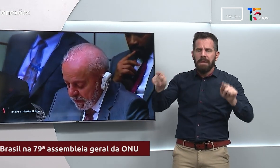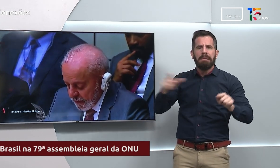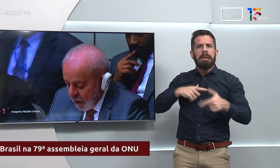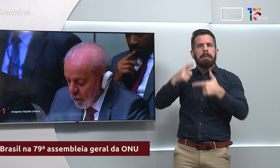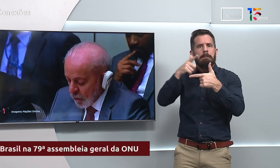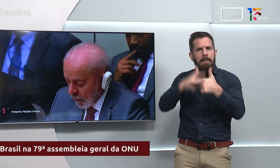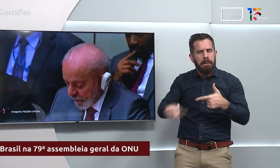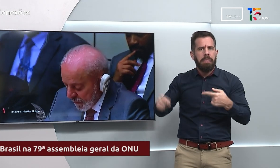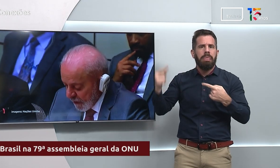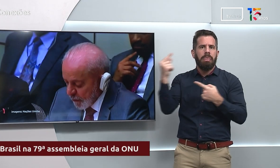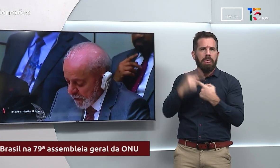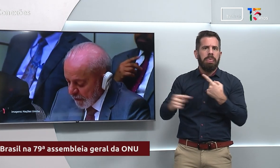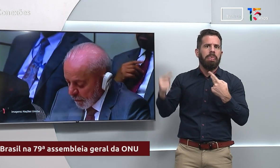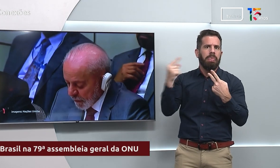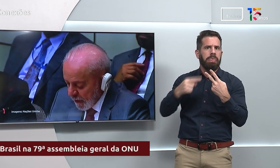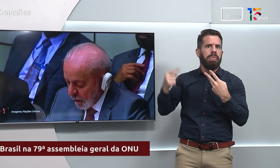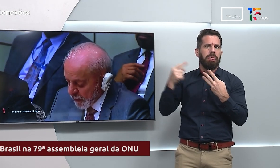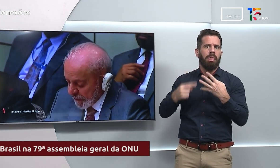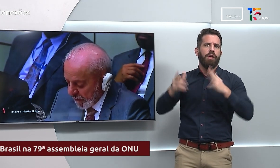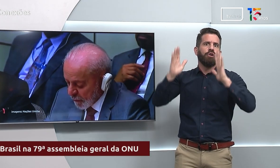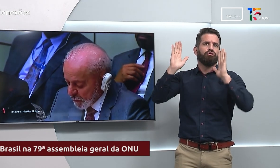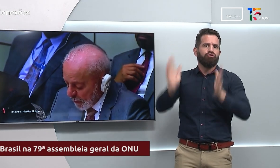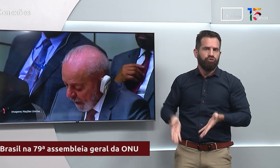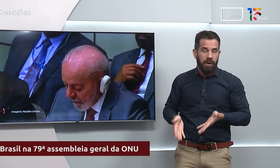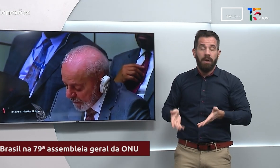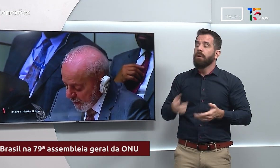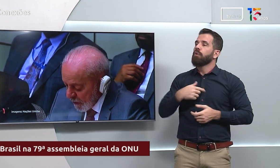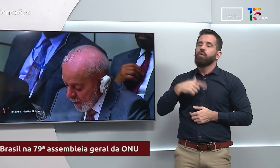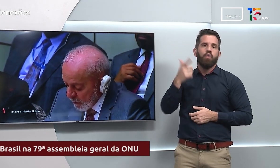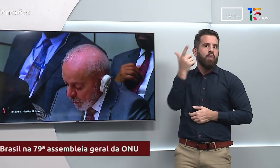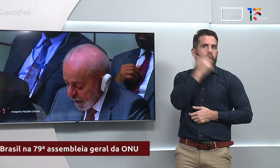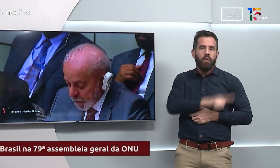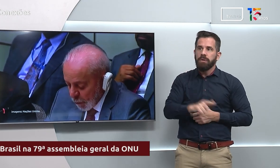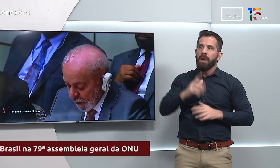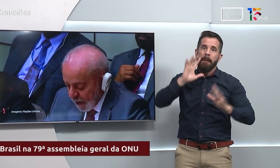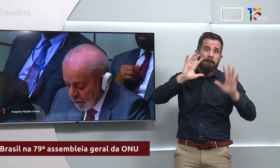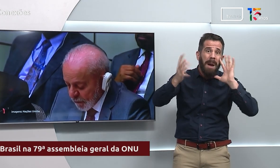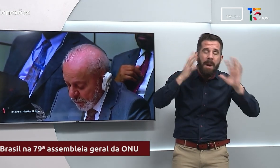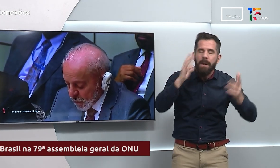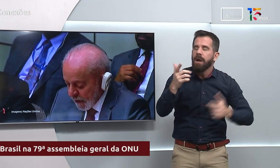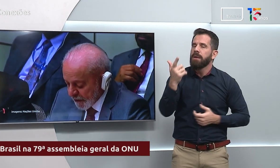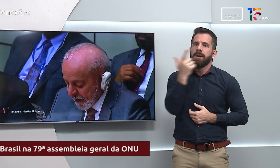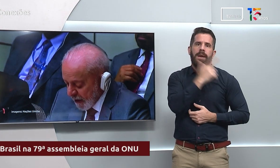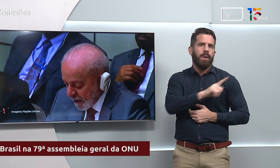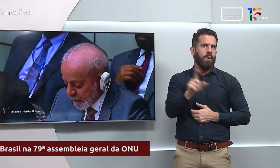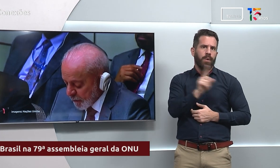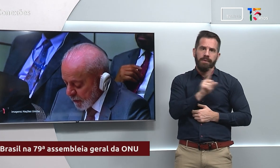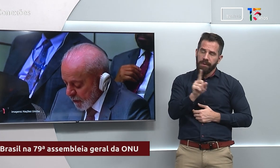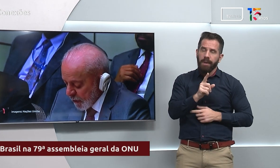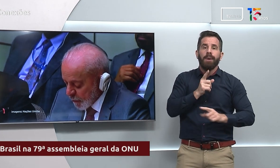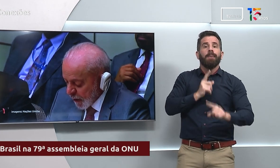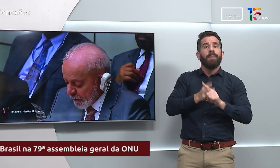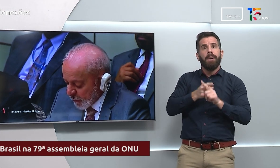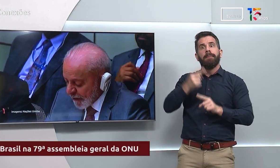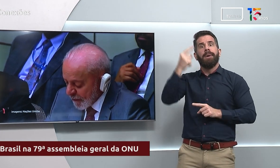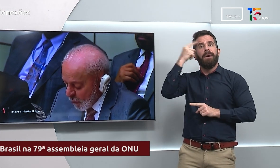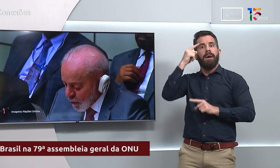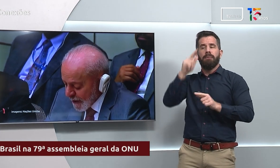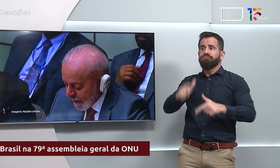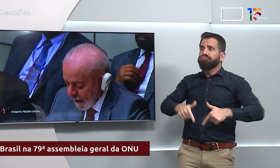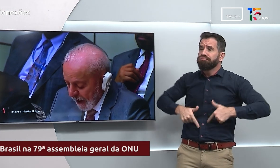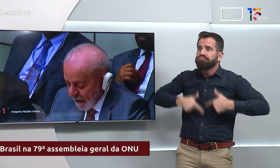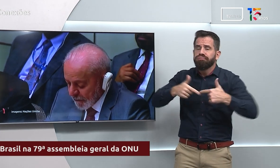Não conseguimos responder aos desafios globais, porque trocamos o multilateralismo por ações